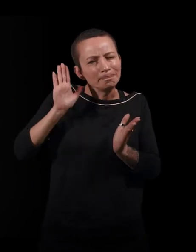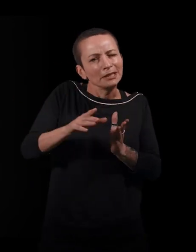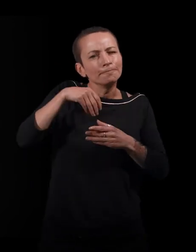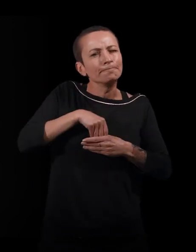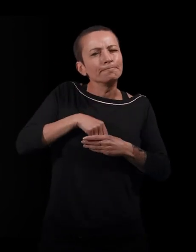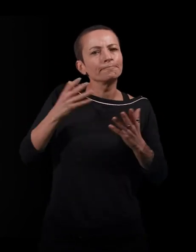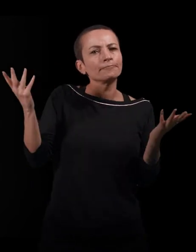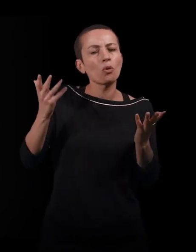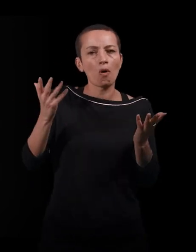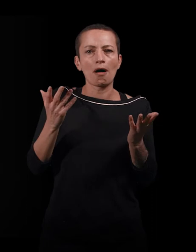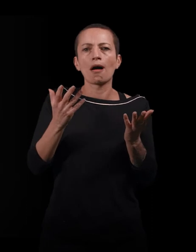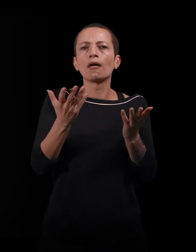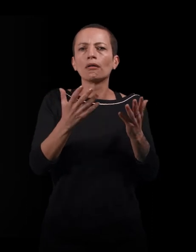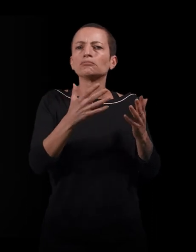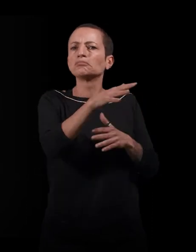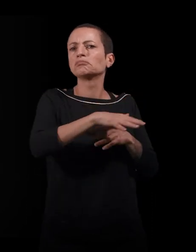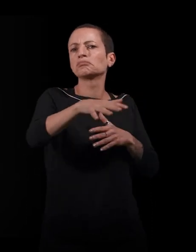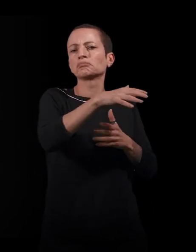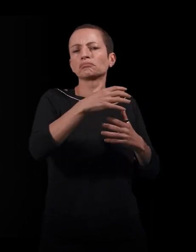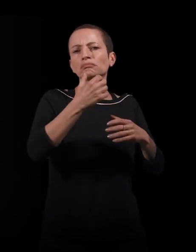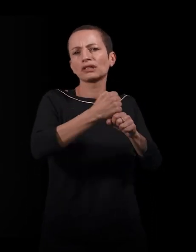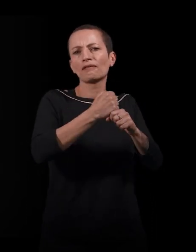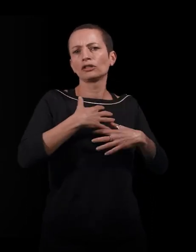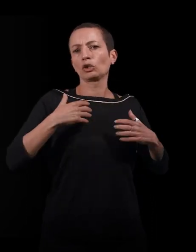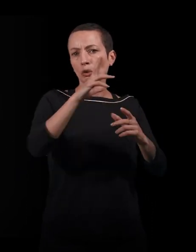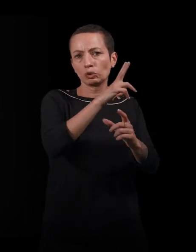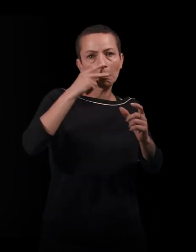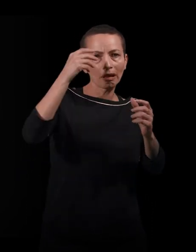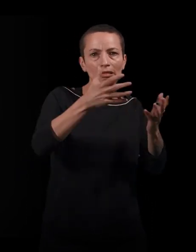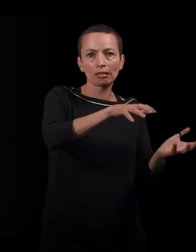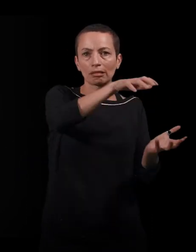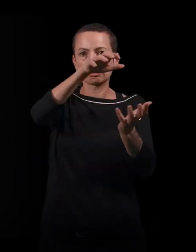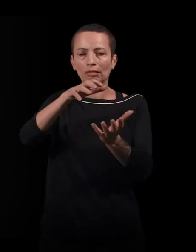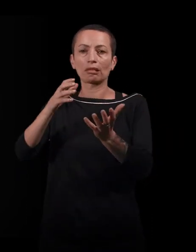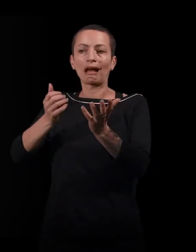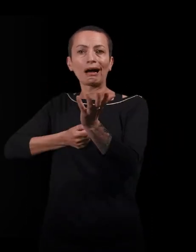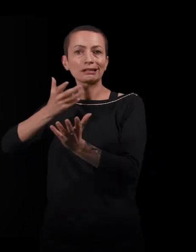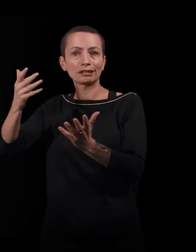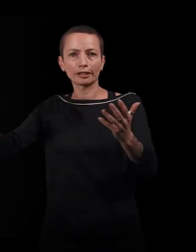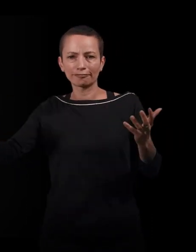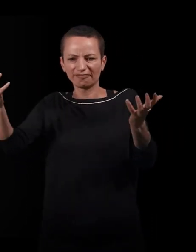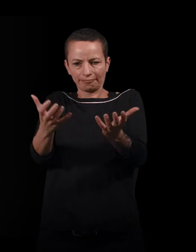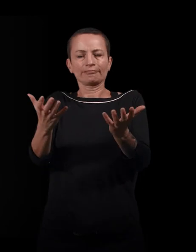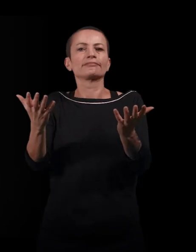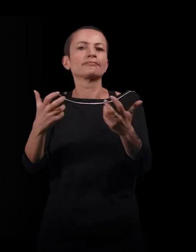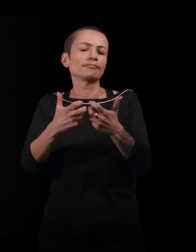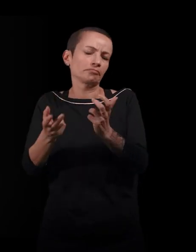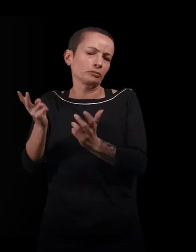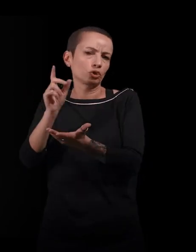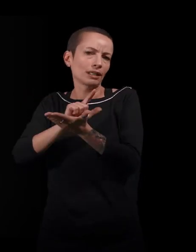confronter les productions des sciences humaines et les productions artistiques, notamment la littérature. Et